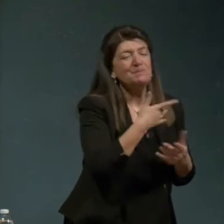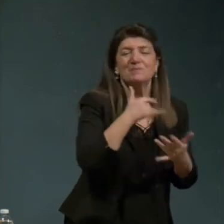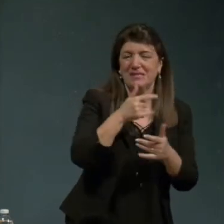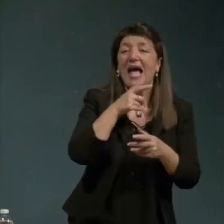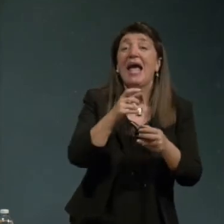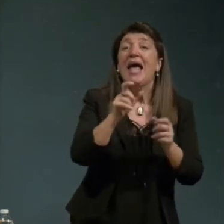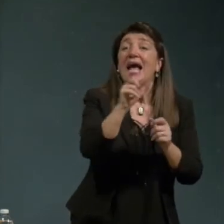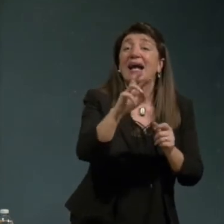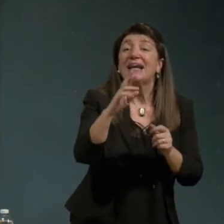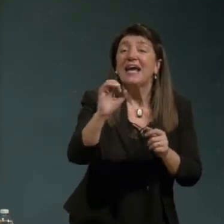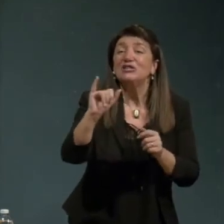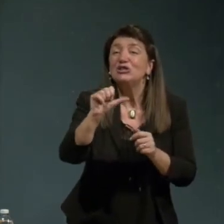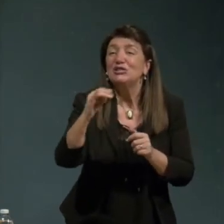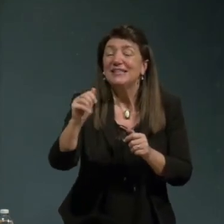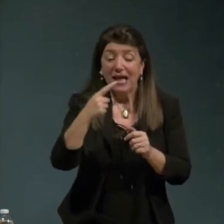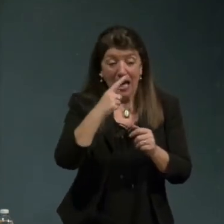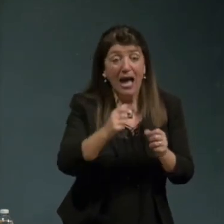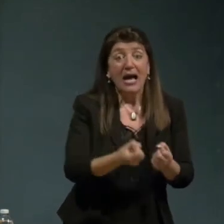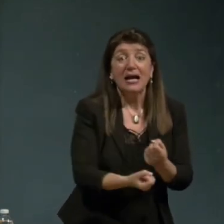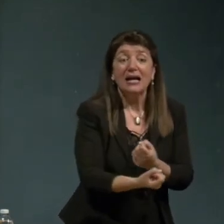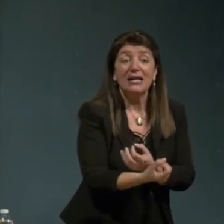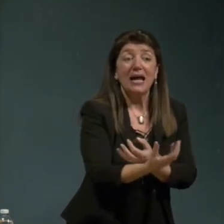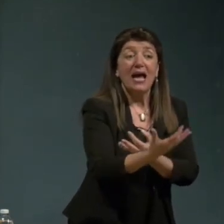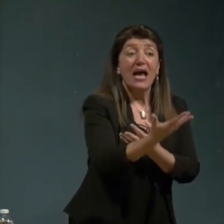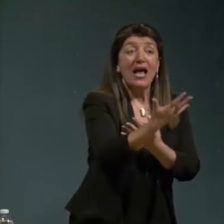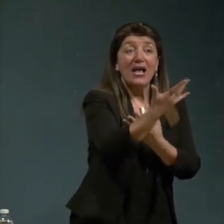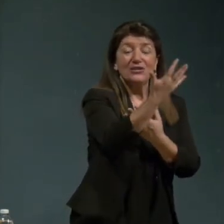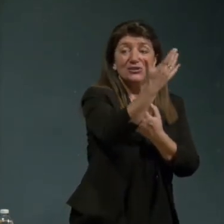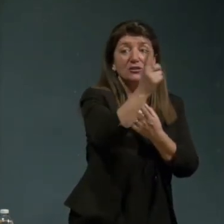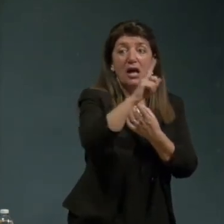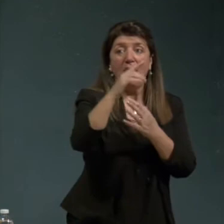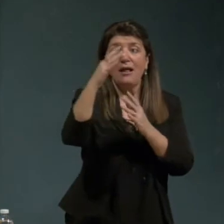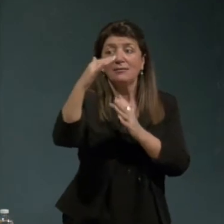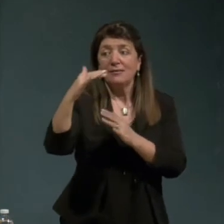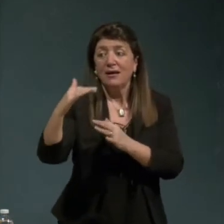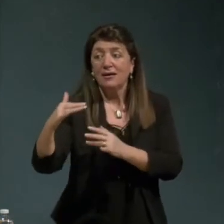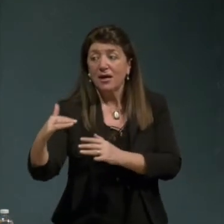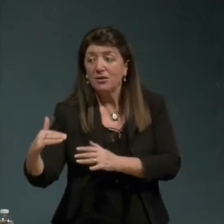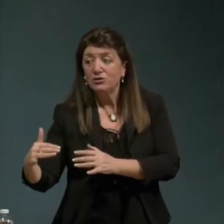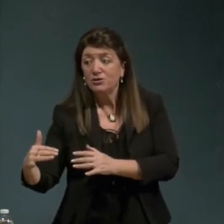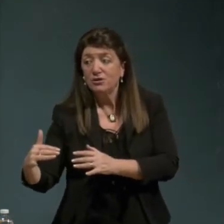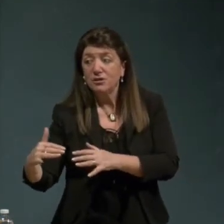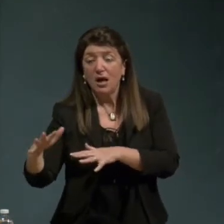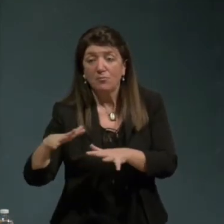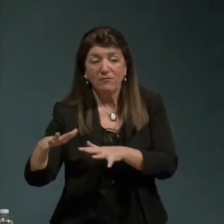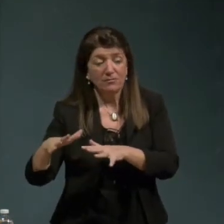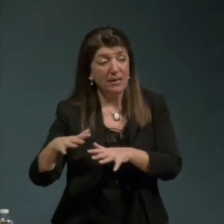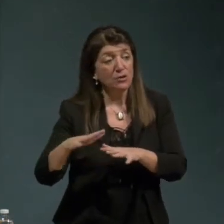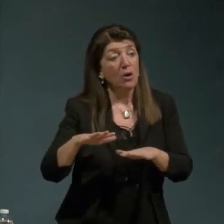crescita e decrescita hai un movimento della decrescita ma noi deve